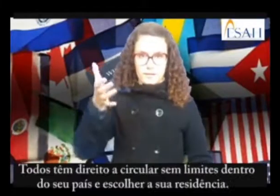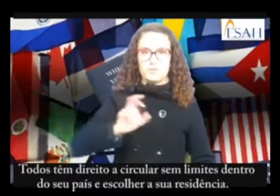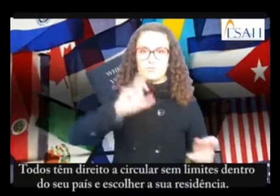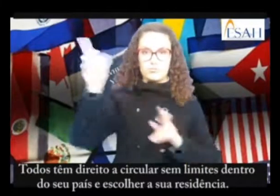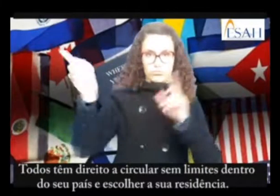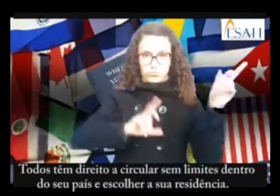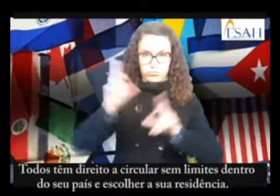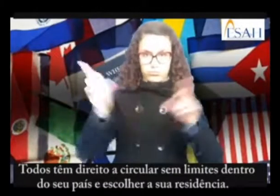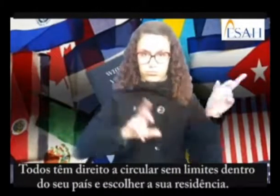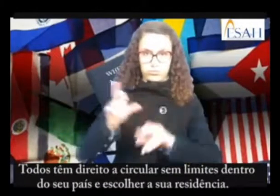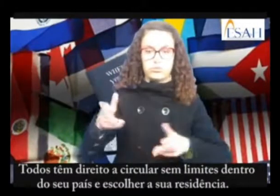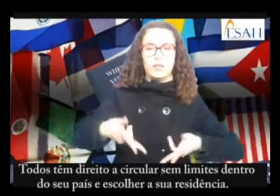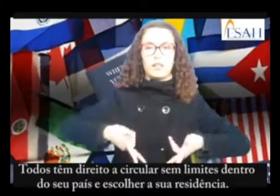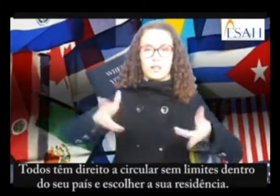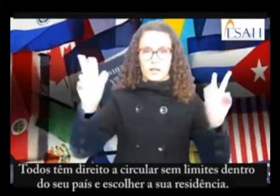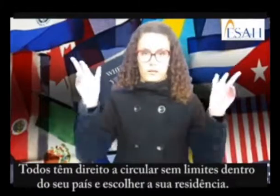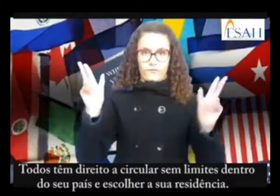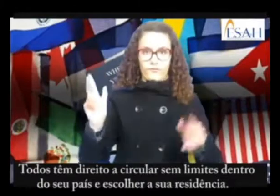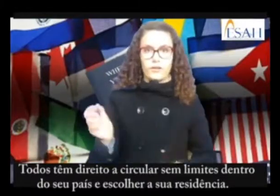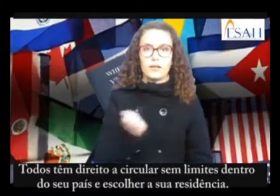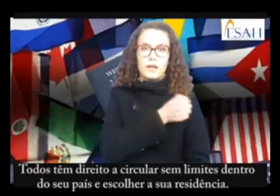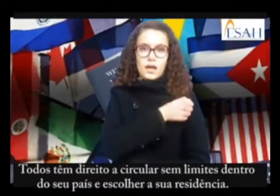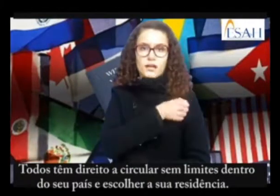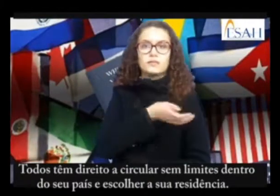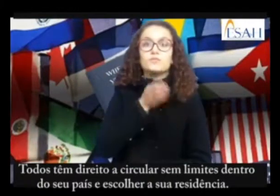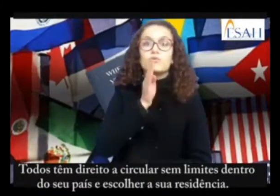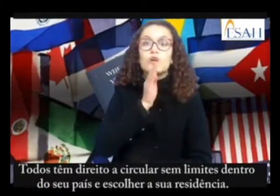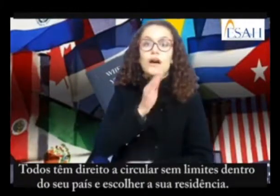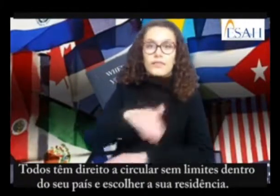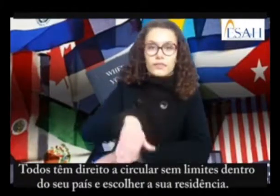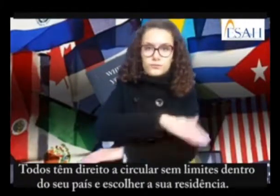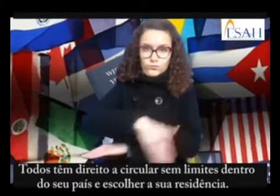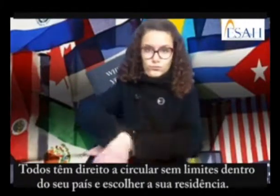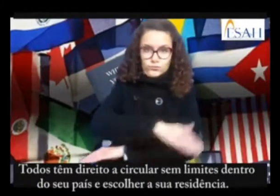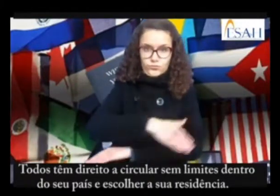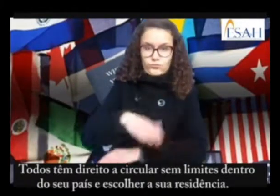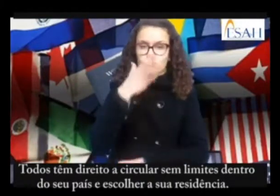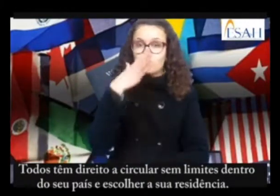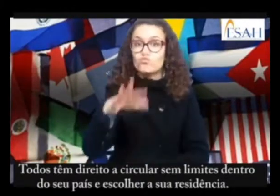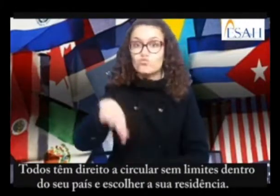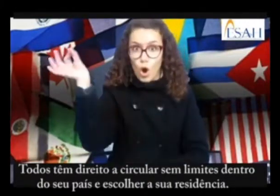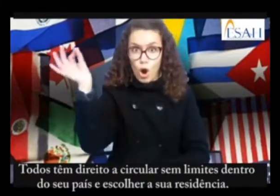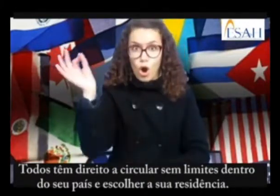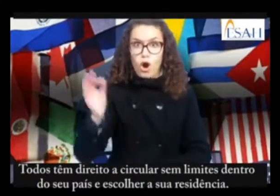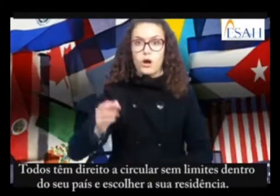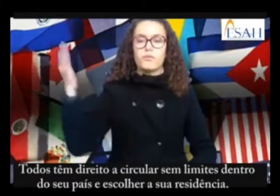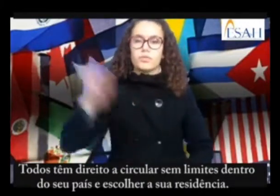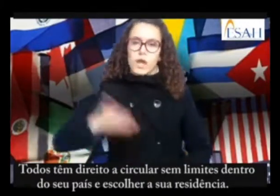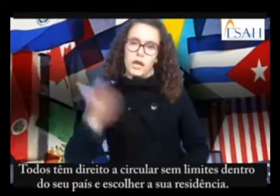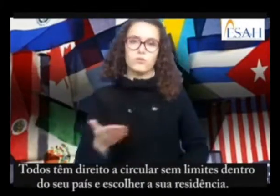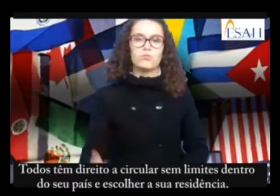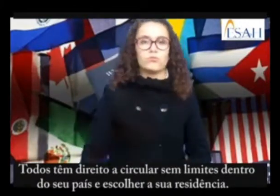Todos têm o direito a circular sem limites dentro do seu país e escolher a sua residência.